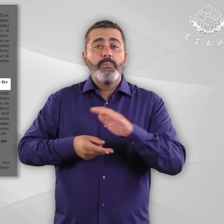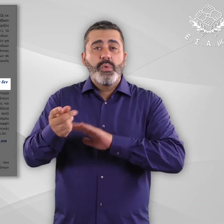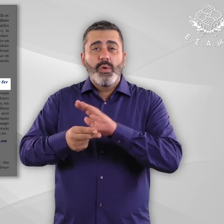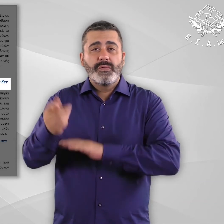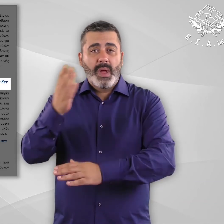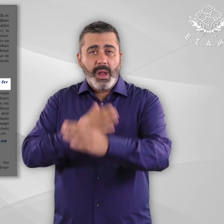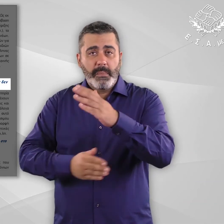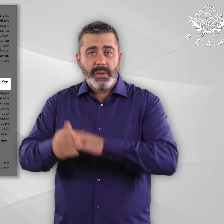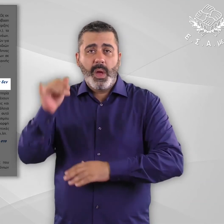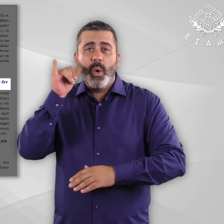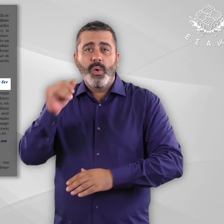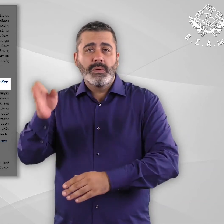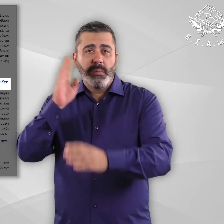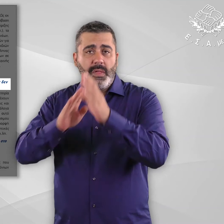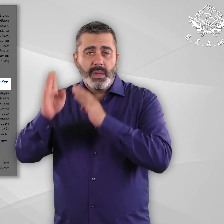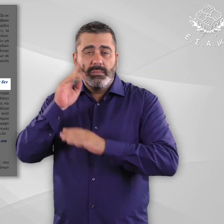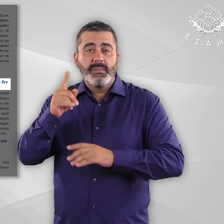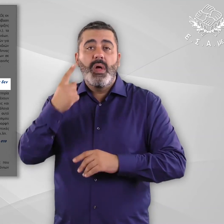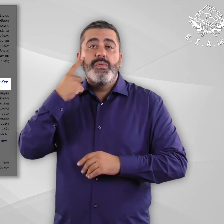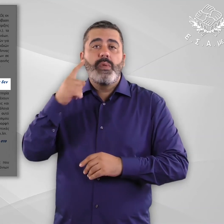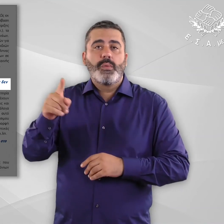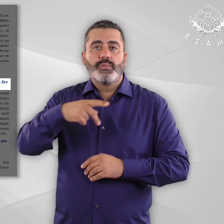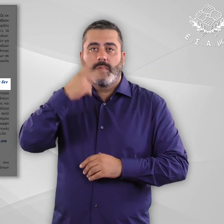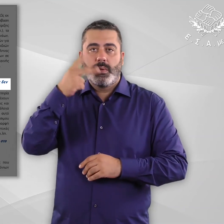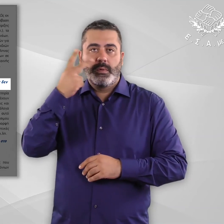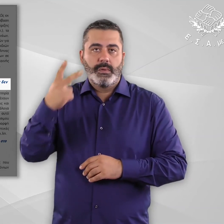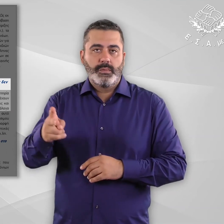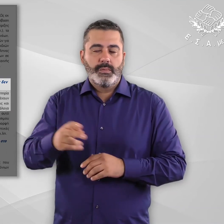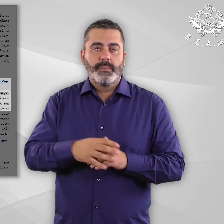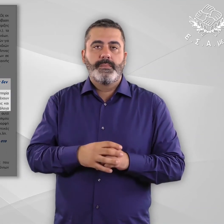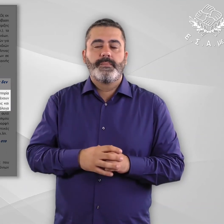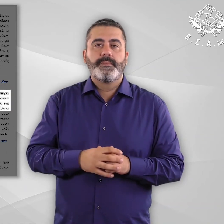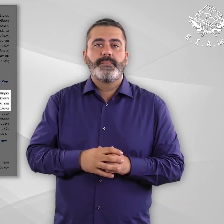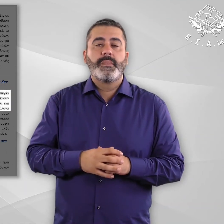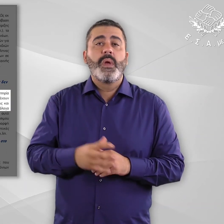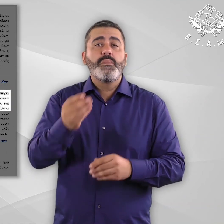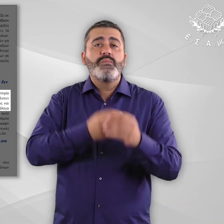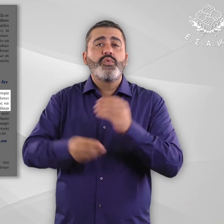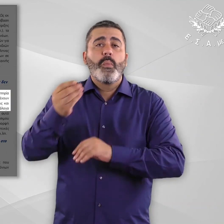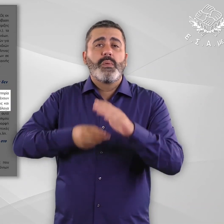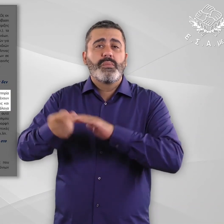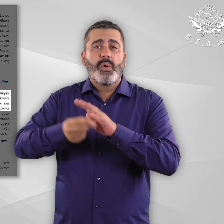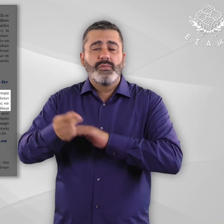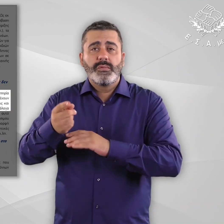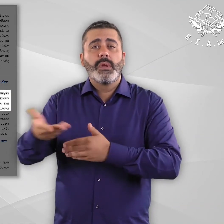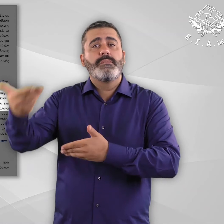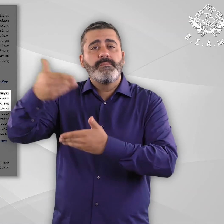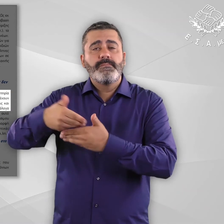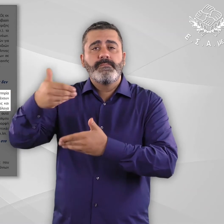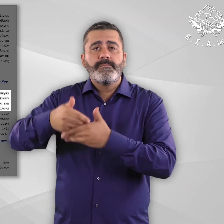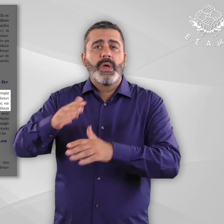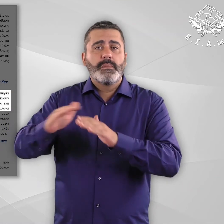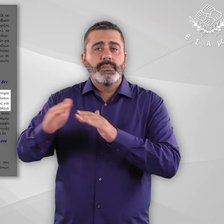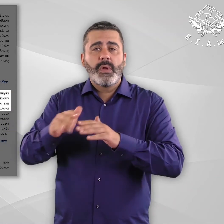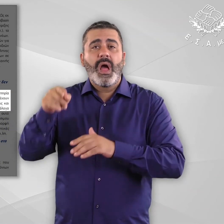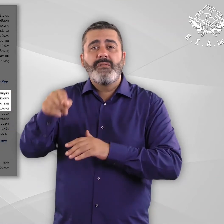πρόσφυγες με αναπηρία και χρόνιες παθήσεις δεν γνωρίζουν τα δικαιώματα τους. Η πλειονότητα των προσφύγων και ετούντων ασύλου με